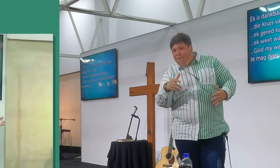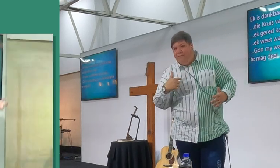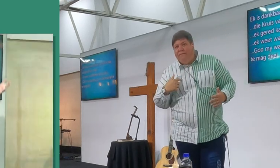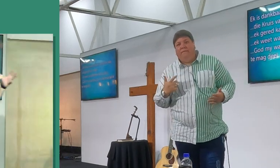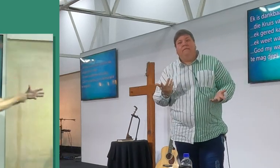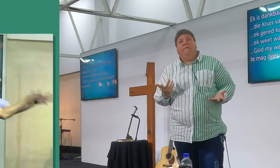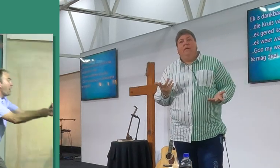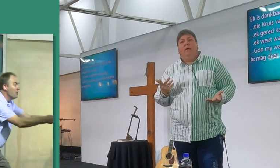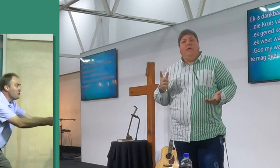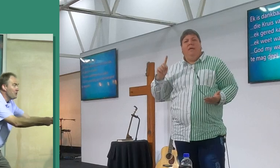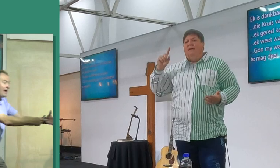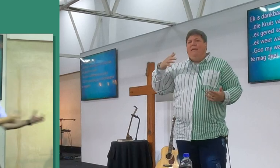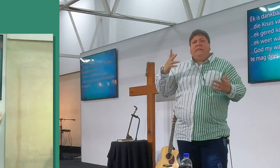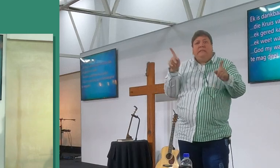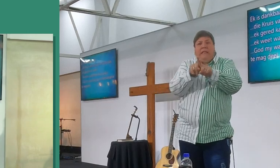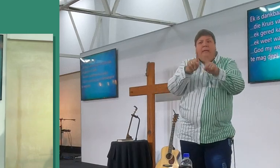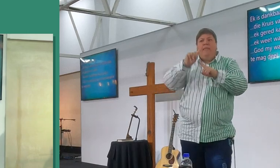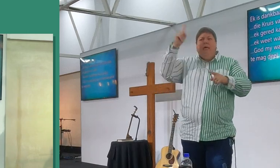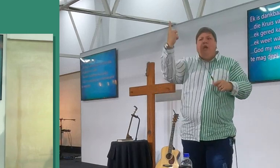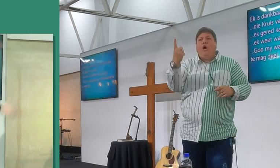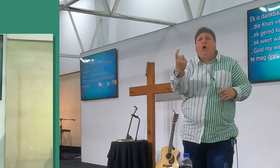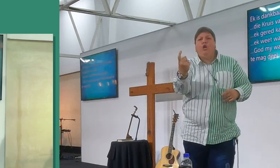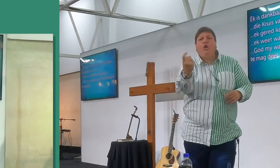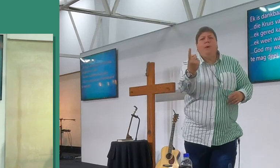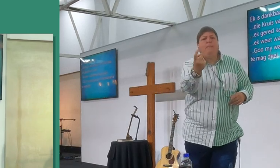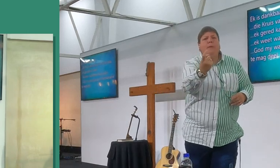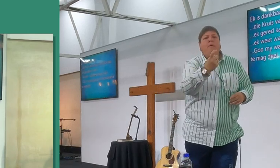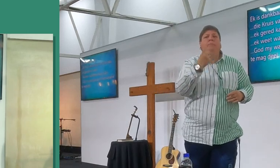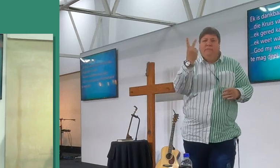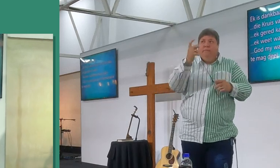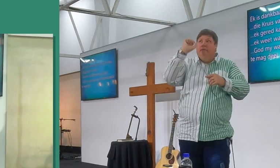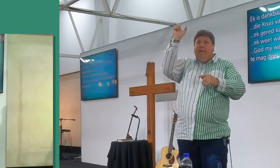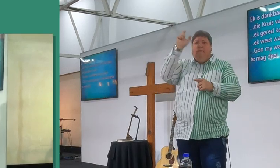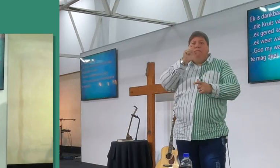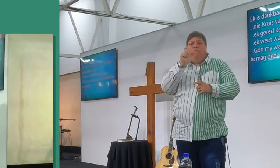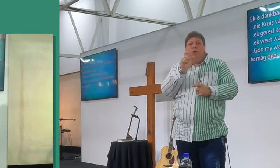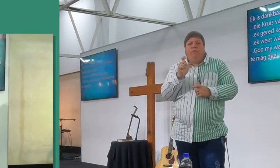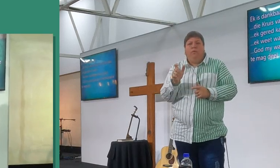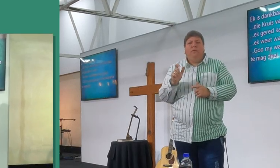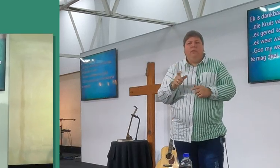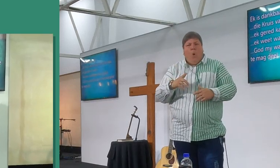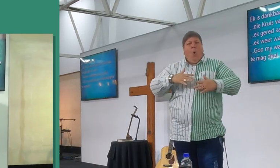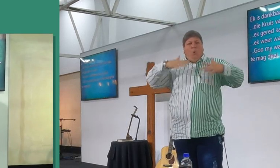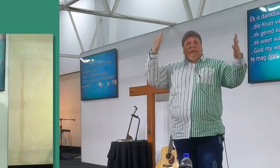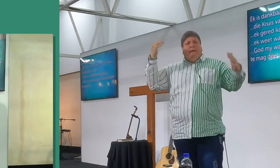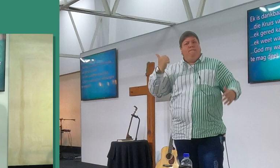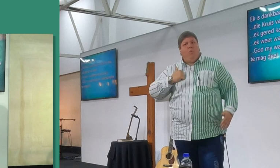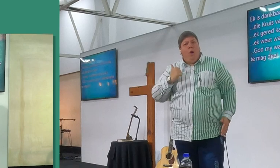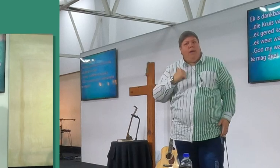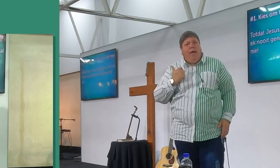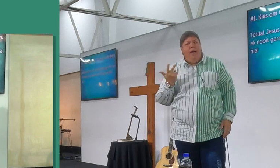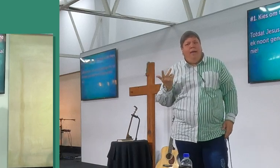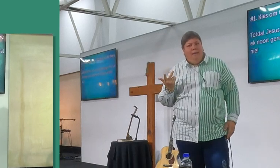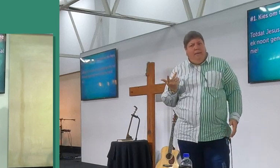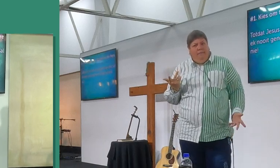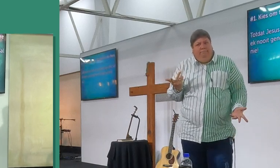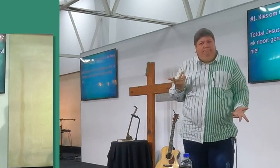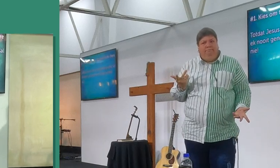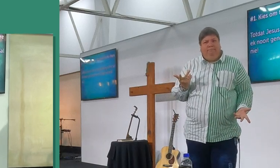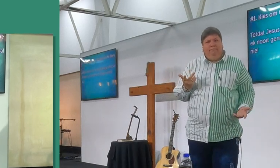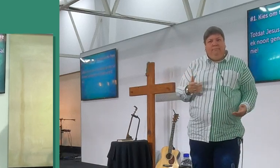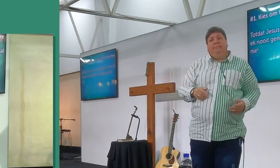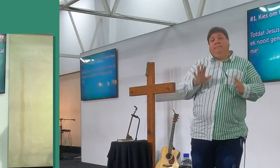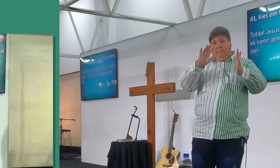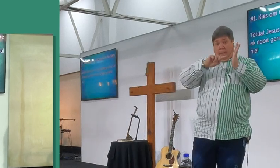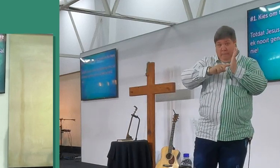die heren roep jou, en my, om Jesus te verkondig, dis die hoogste, hoogste voorrecht waar hy is, amen, ek moet sê keer